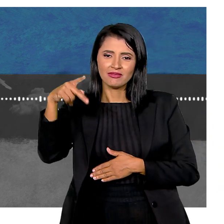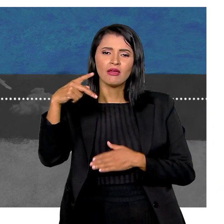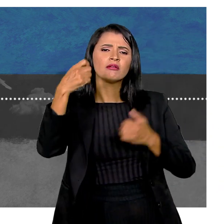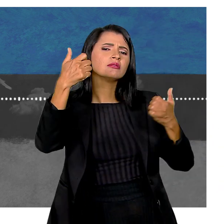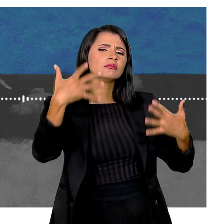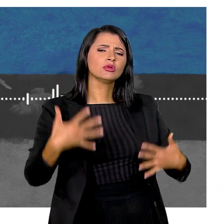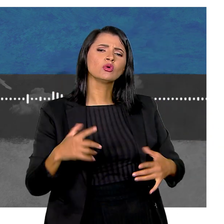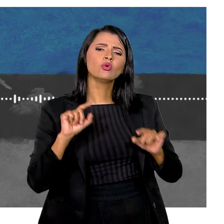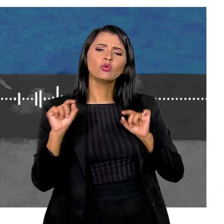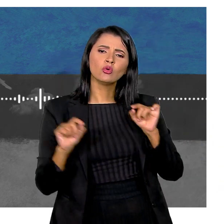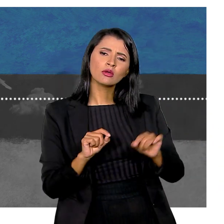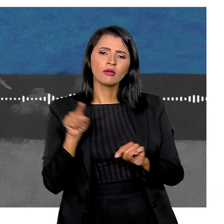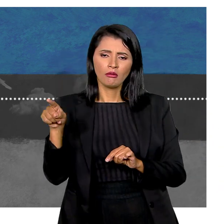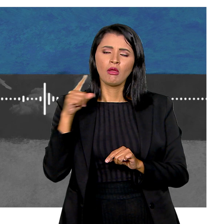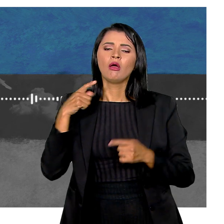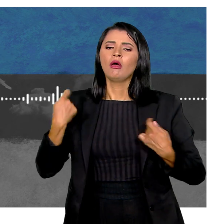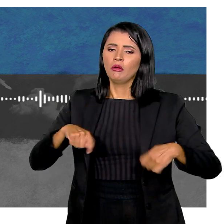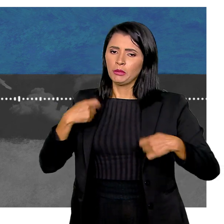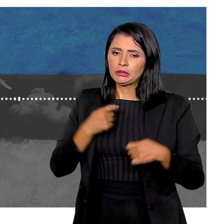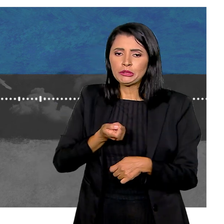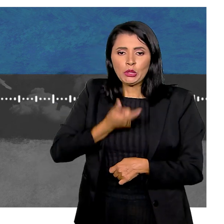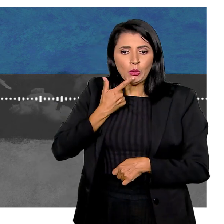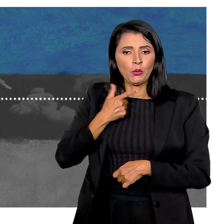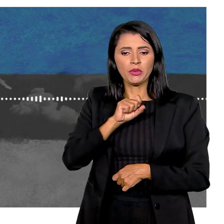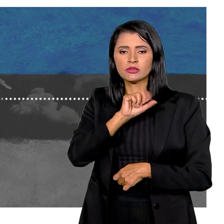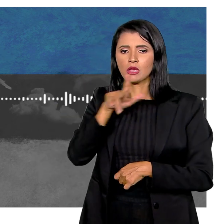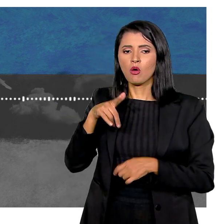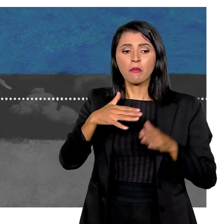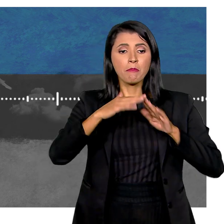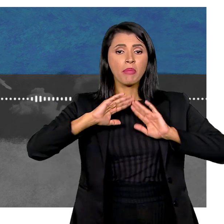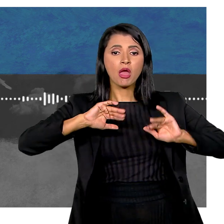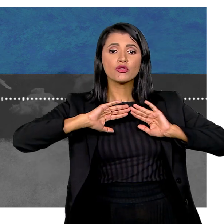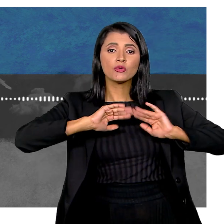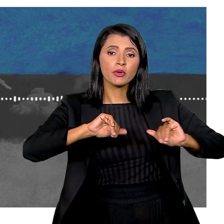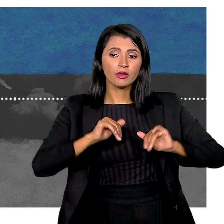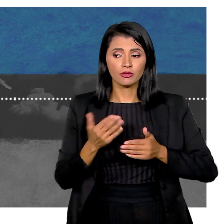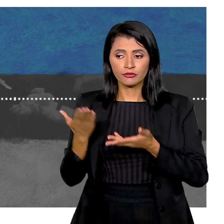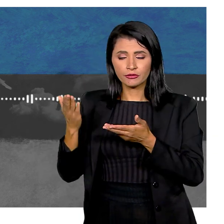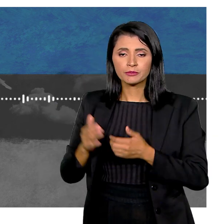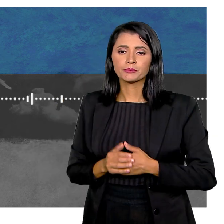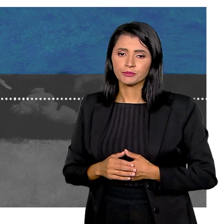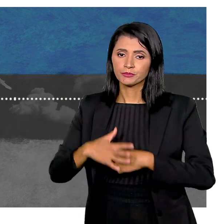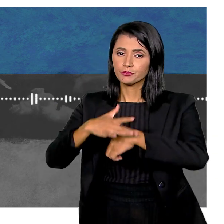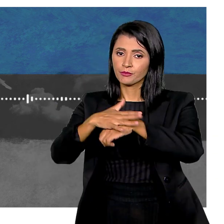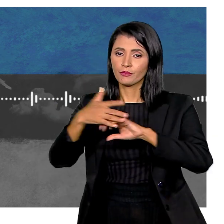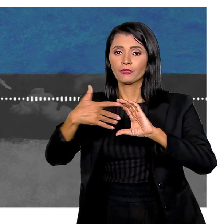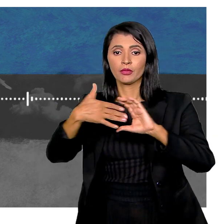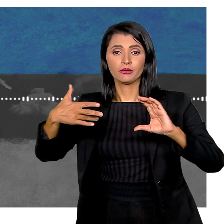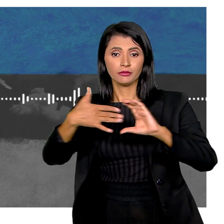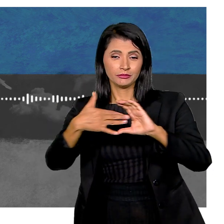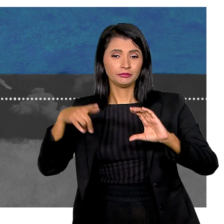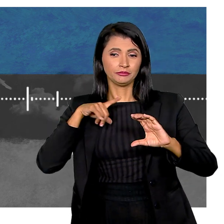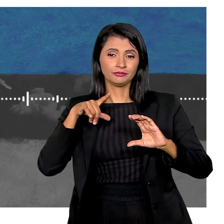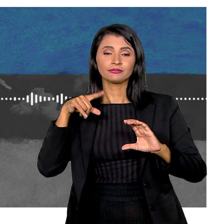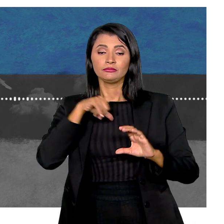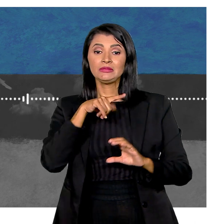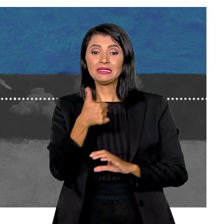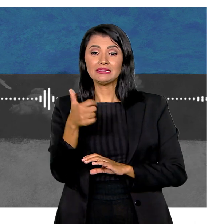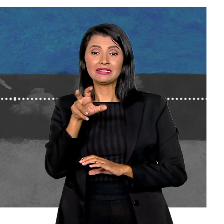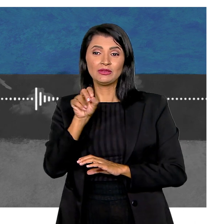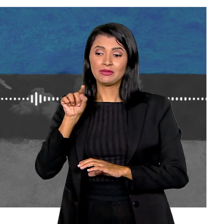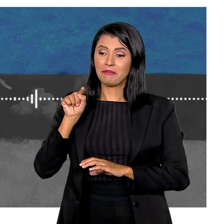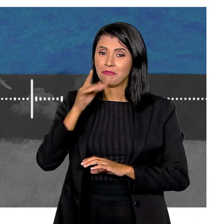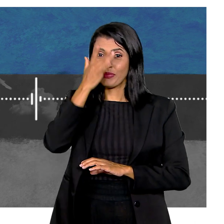a Cíntia Samara Explicou para a gente Que ela sente essa necessidade E pede para comer sal A Alice tem uma doença rara Que atinge